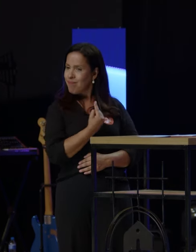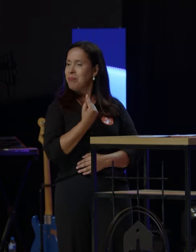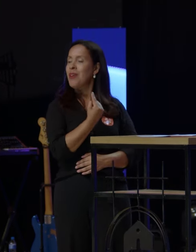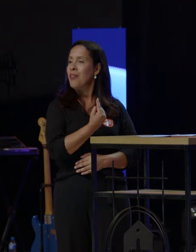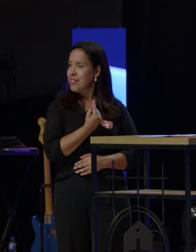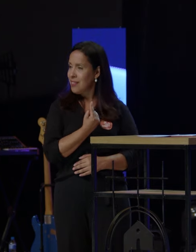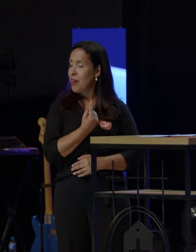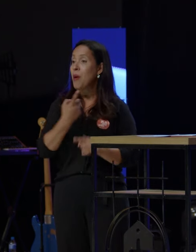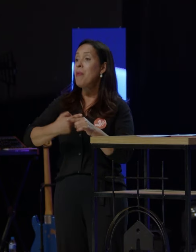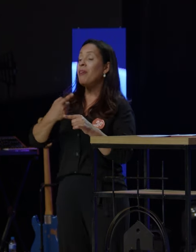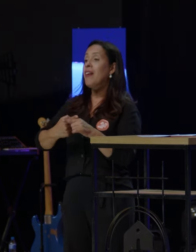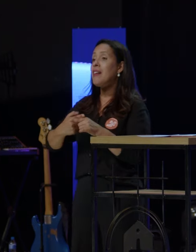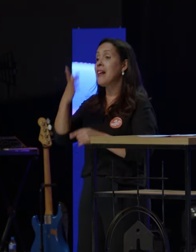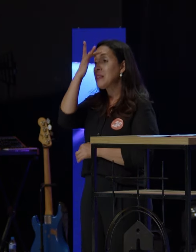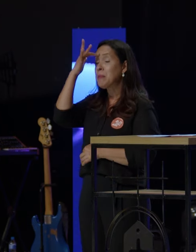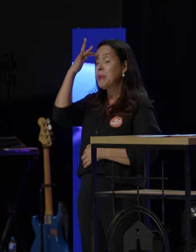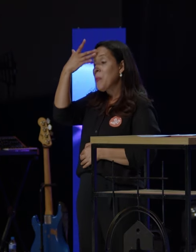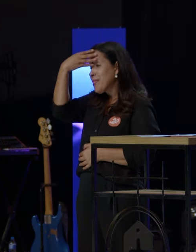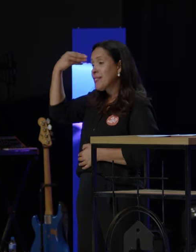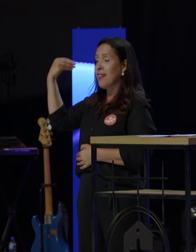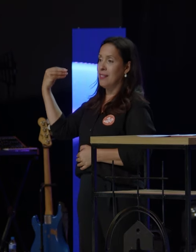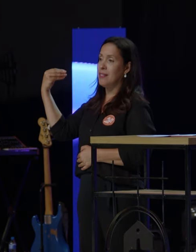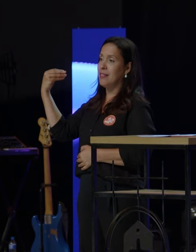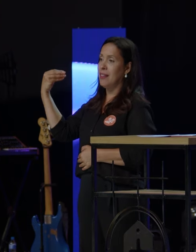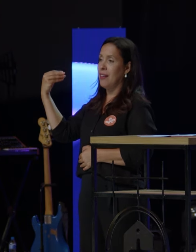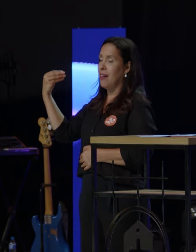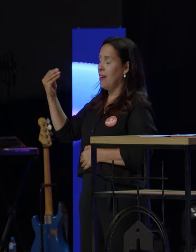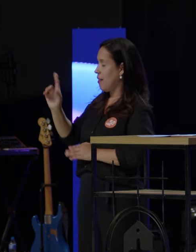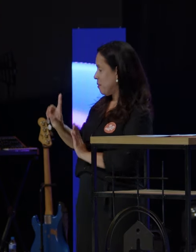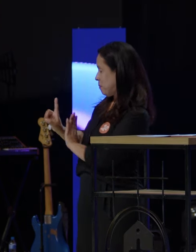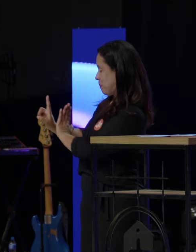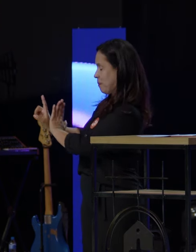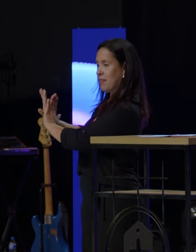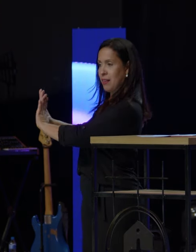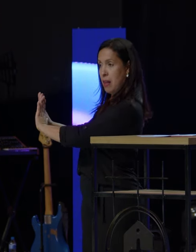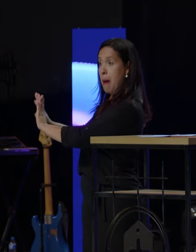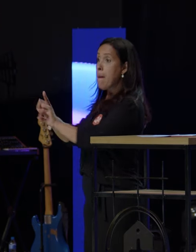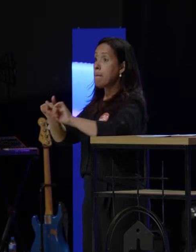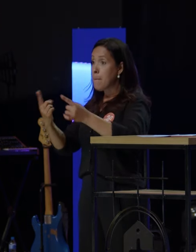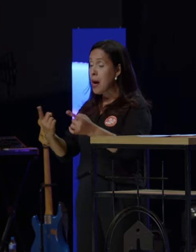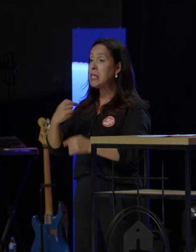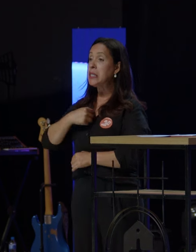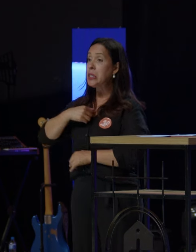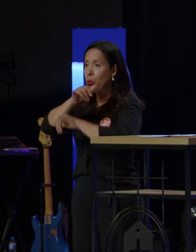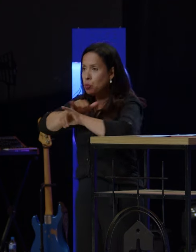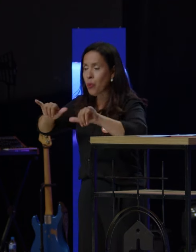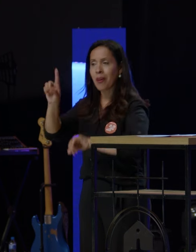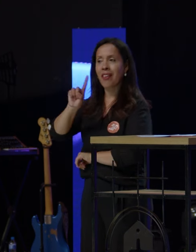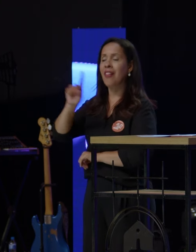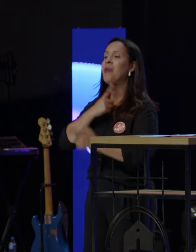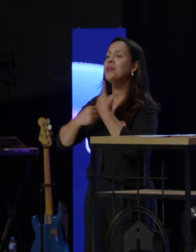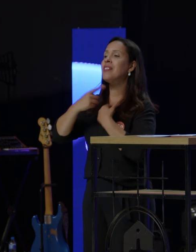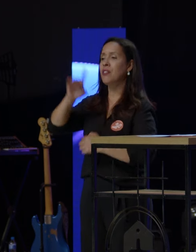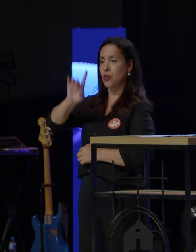esquecidos, tão deixados de lado. Mas essa não é a vontade de Deus. E eu posso dizer isso porque eu experimento isso com